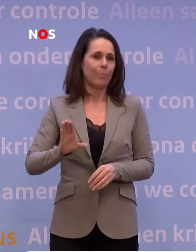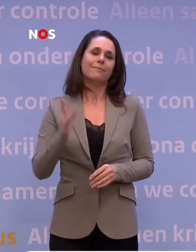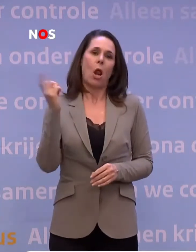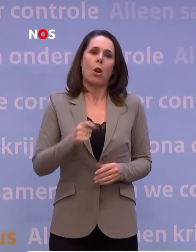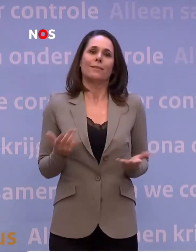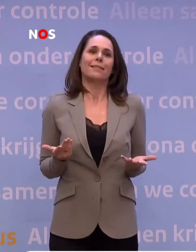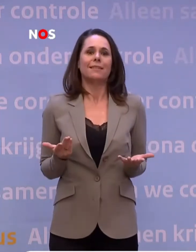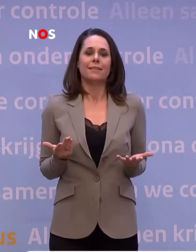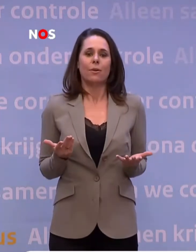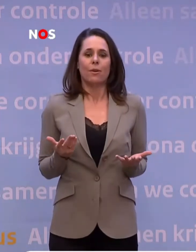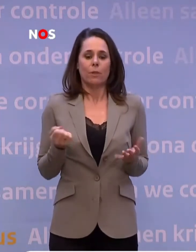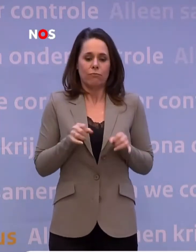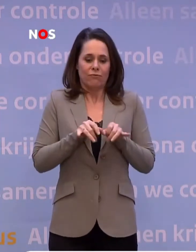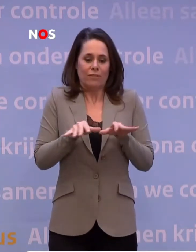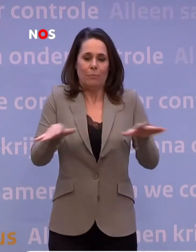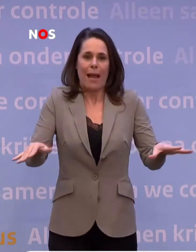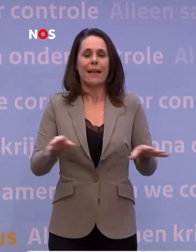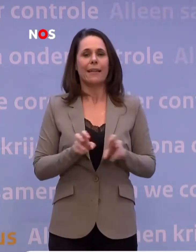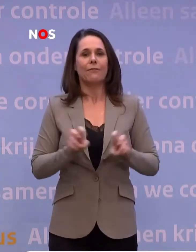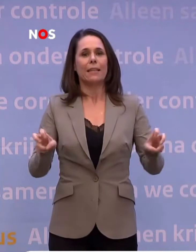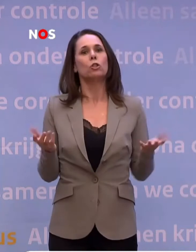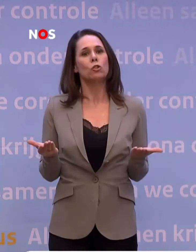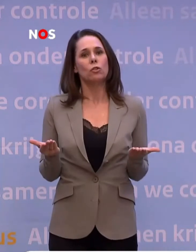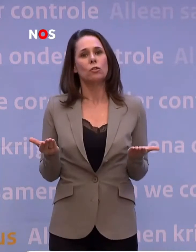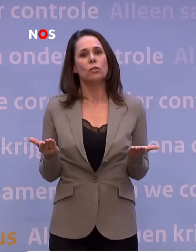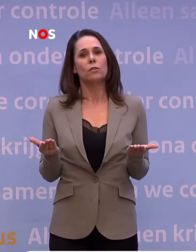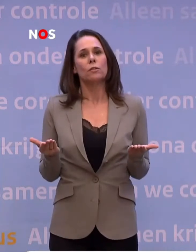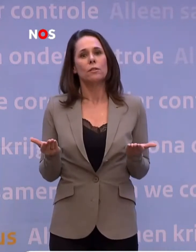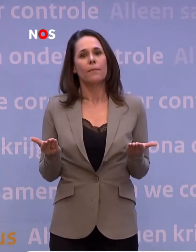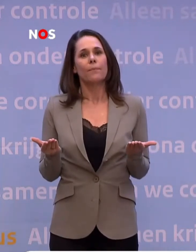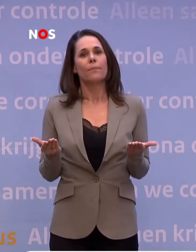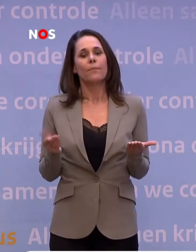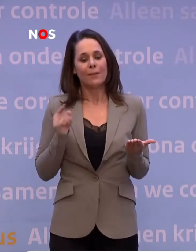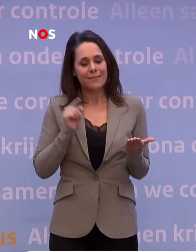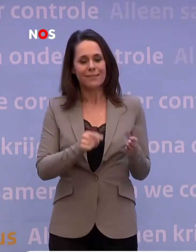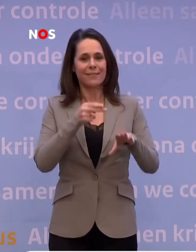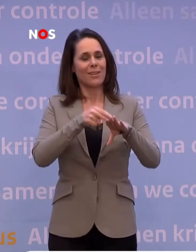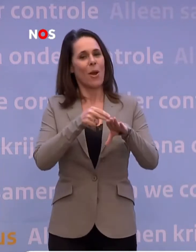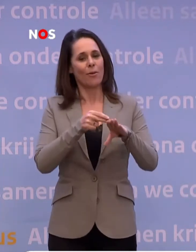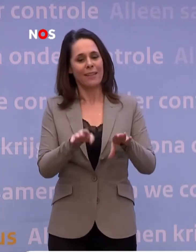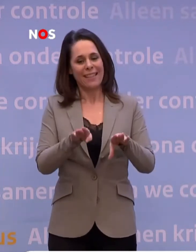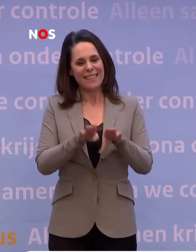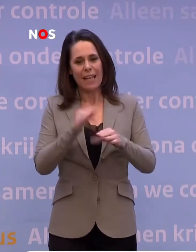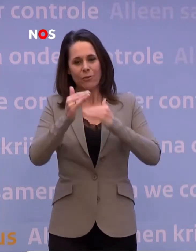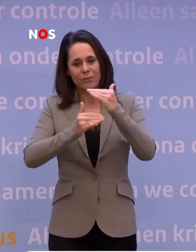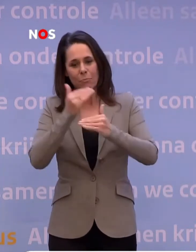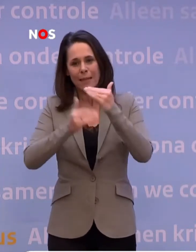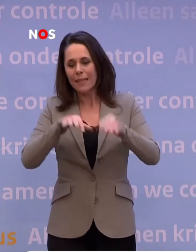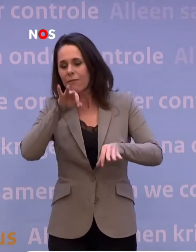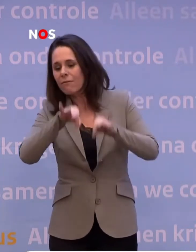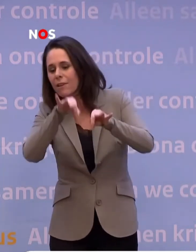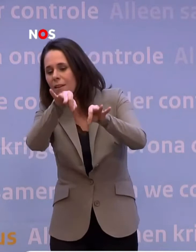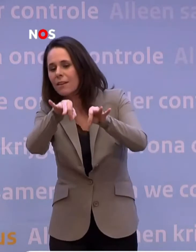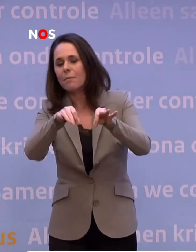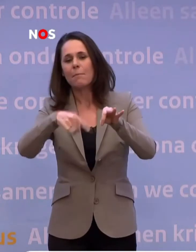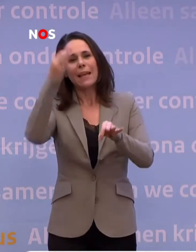niet... ...gegeven de grote verspreiding inmiddels van het virus. Dus wat we daar nodig hebben is eigenlijk diezelfde manier van opsporen... ...maar dan op een